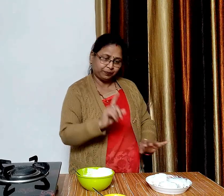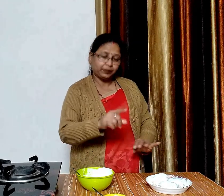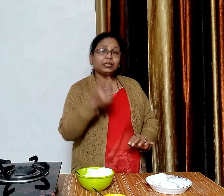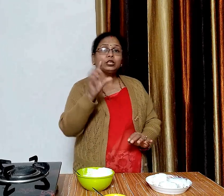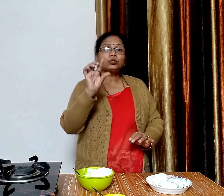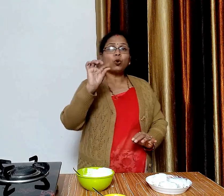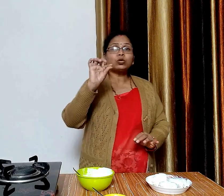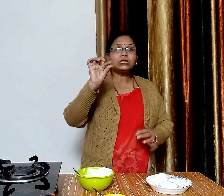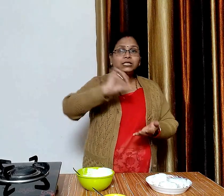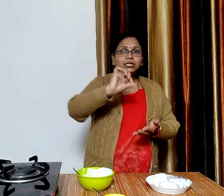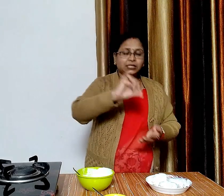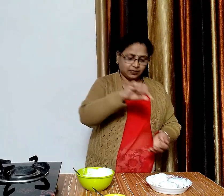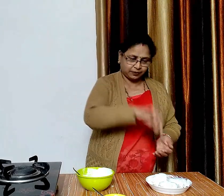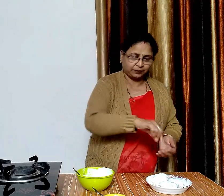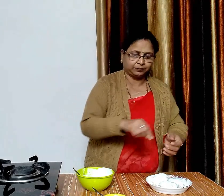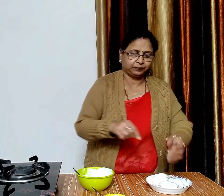अब हम उपर से सौट डालेंगे